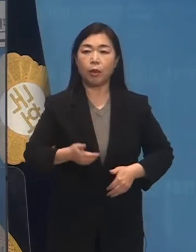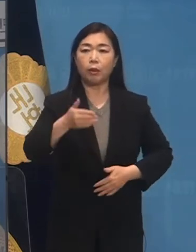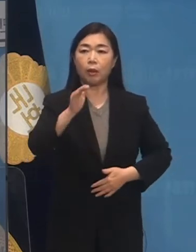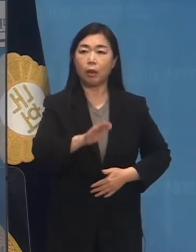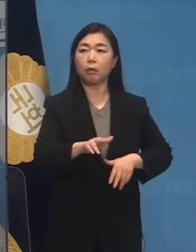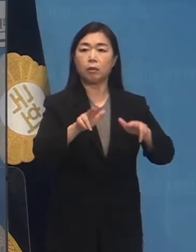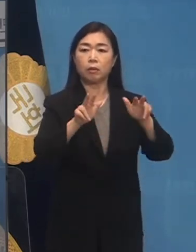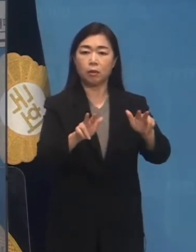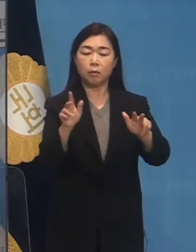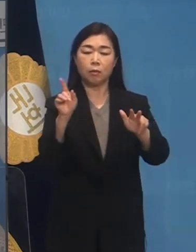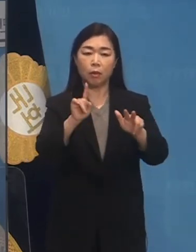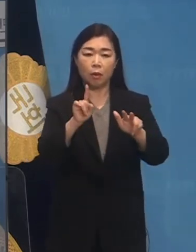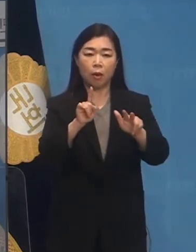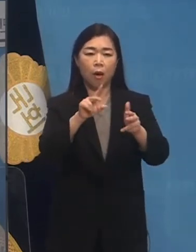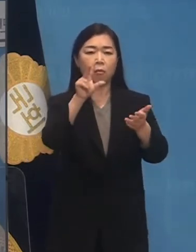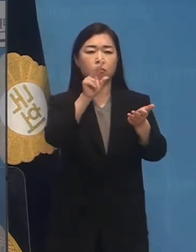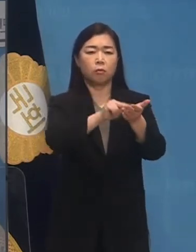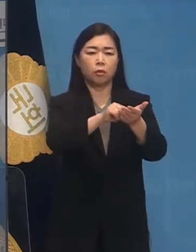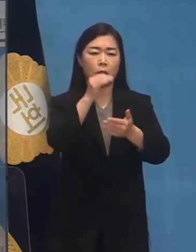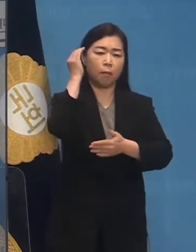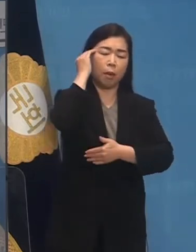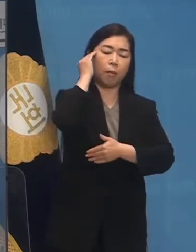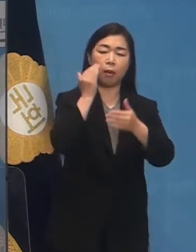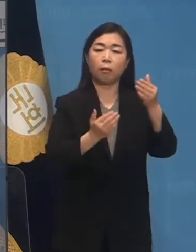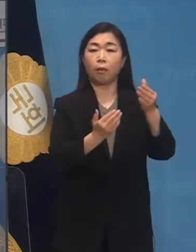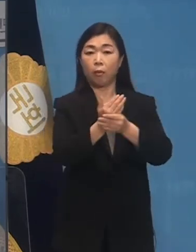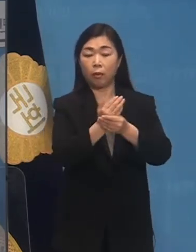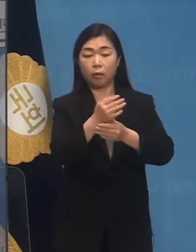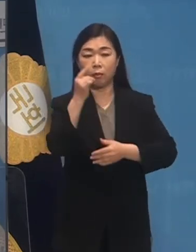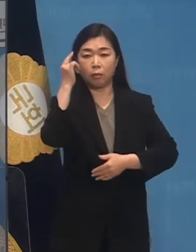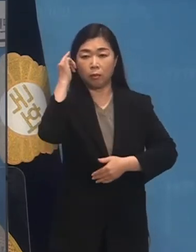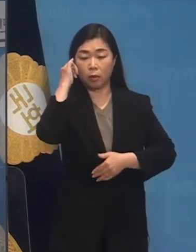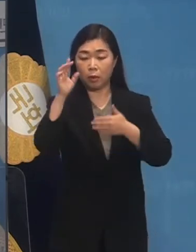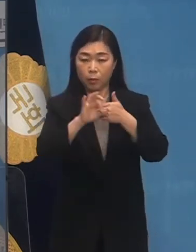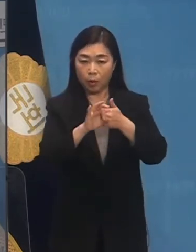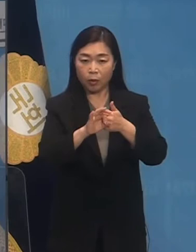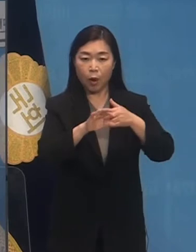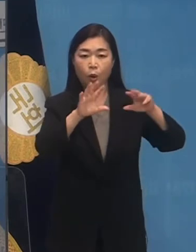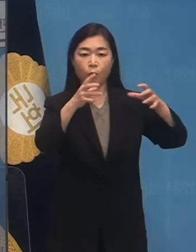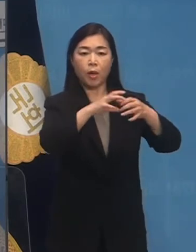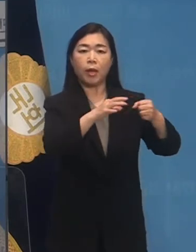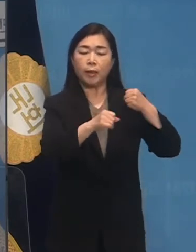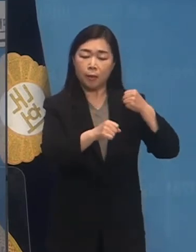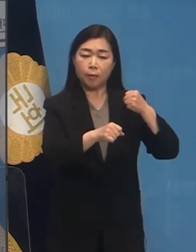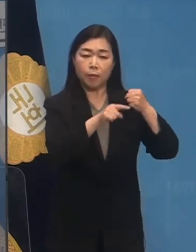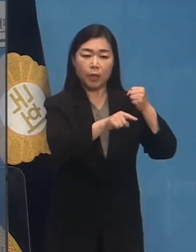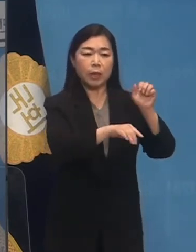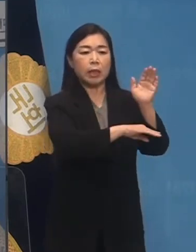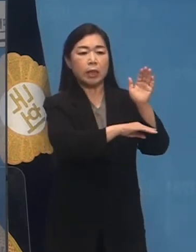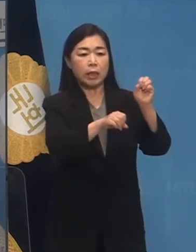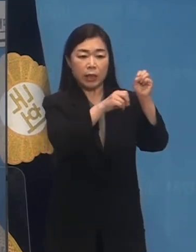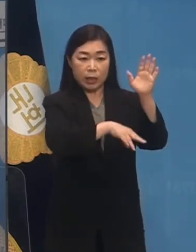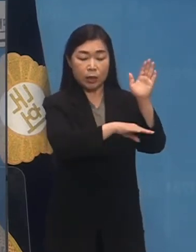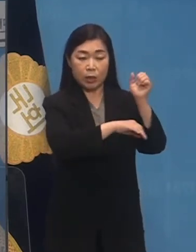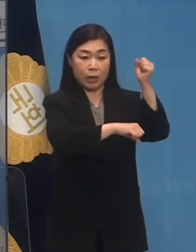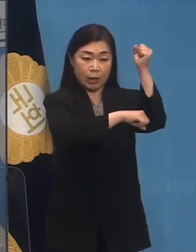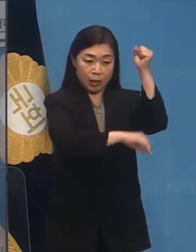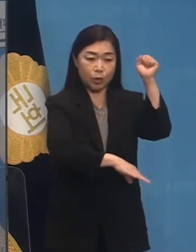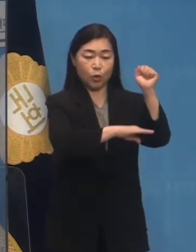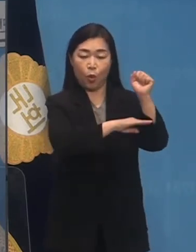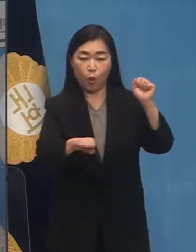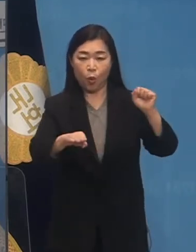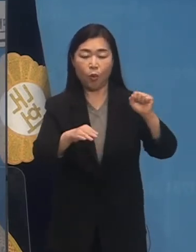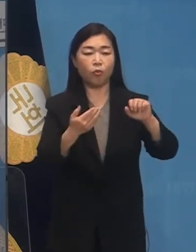거대한 안철을 만났습니다. 차기 여당인 국민의힘이 기초의 중대 선거구제의 논의